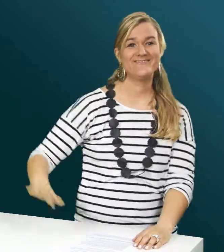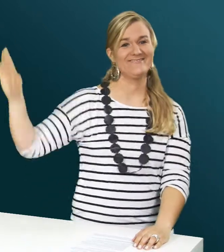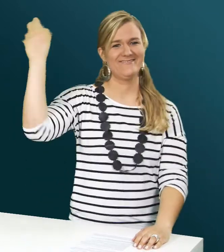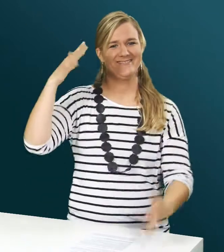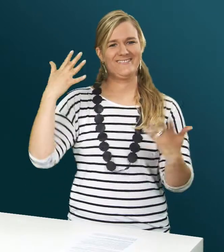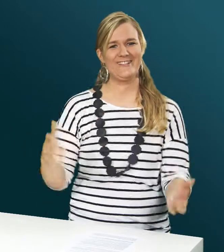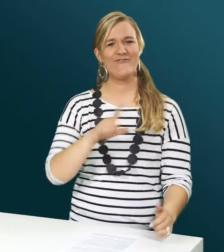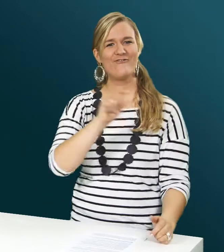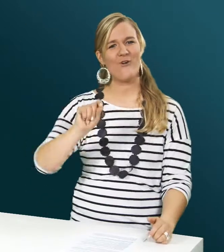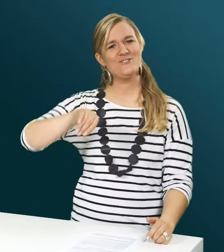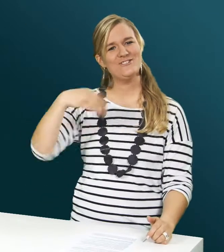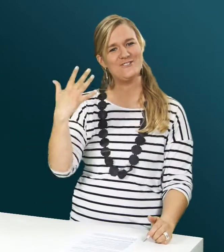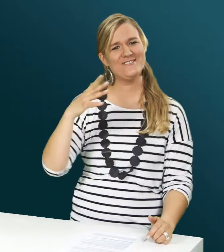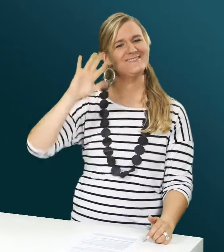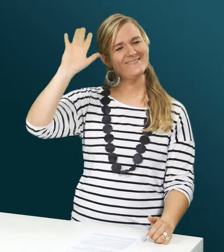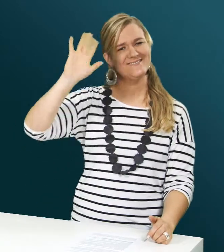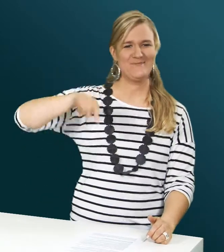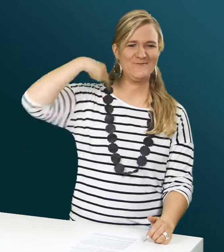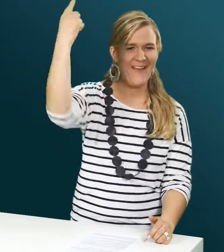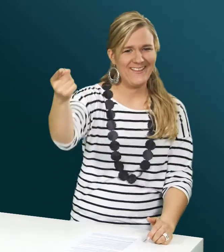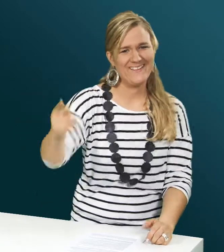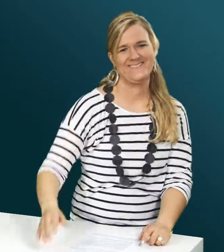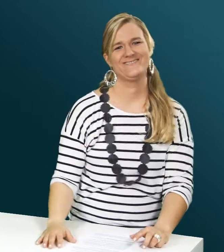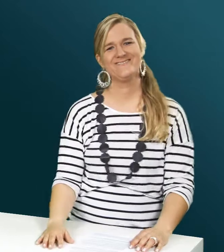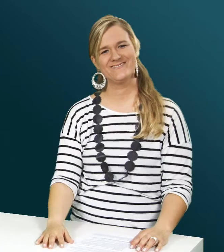Das war's von Focus News. Bis nächste Woche. Auf Wiedersehen.